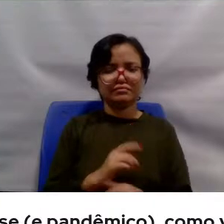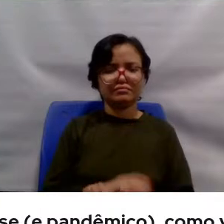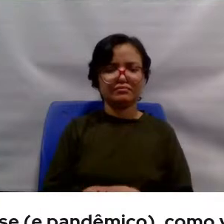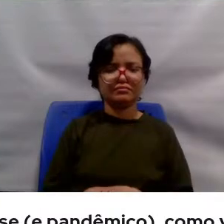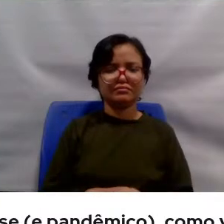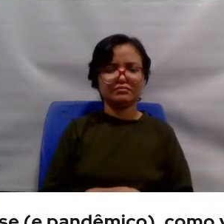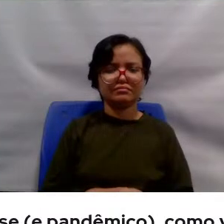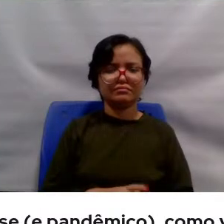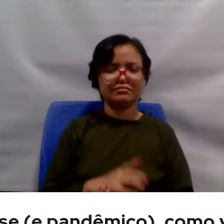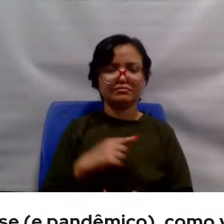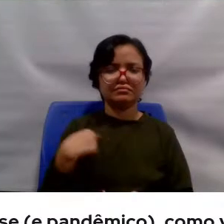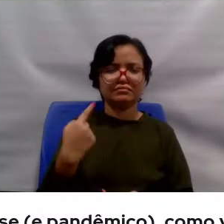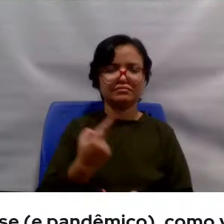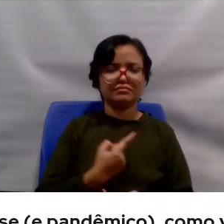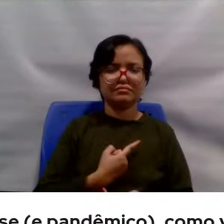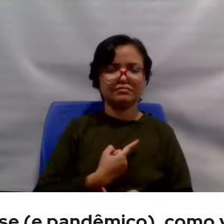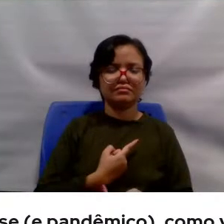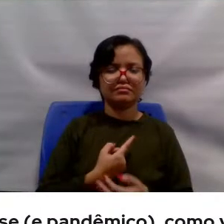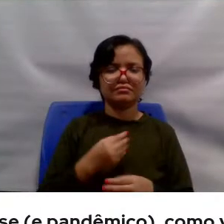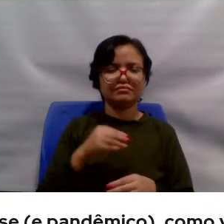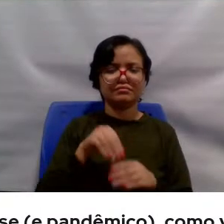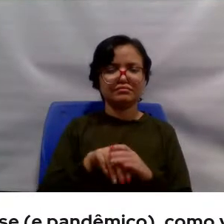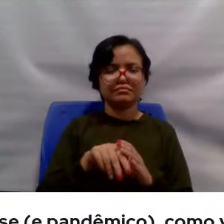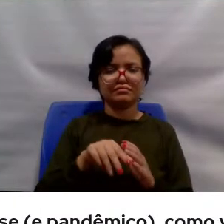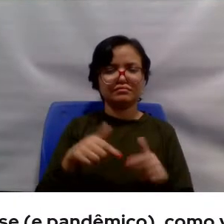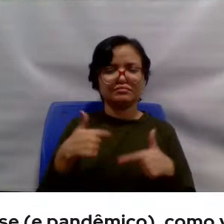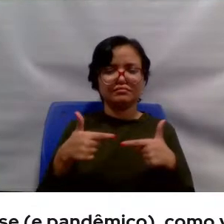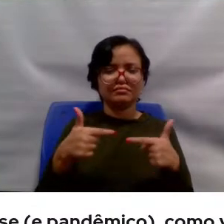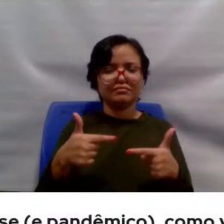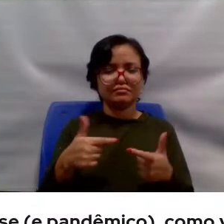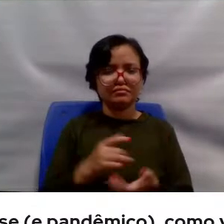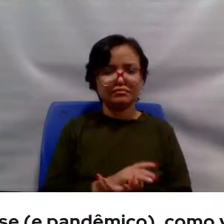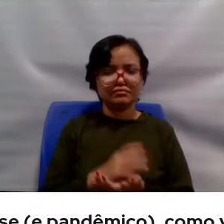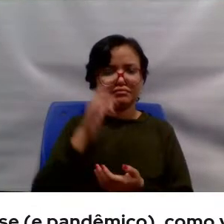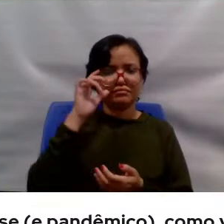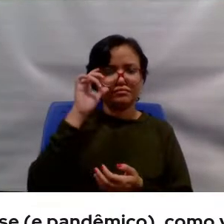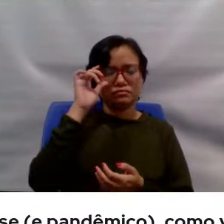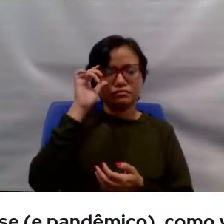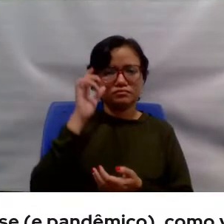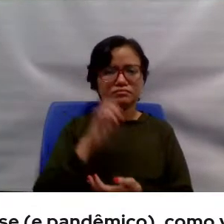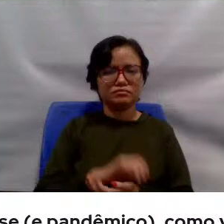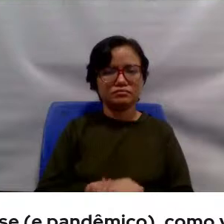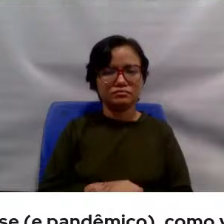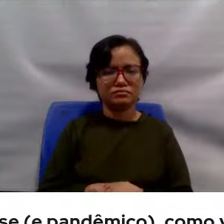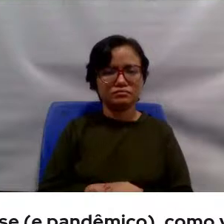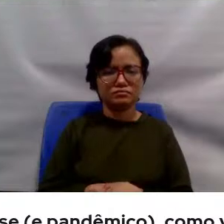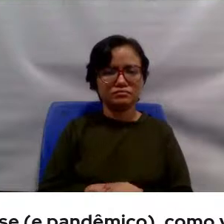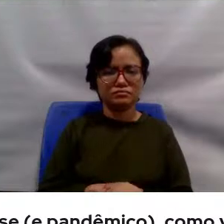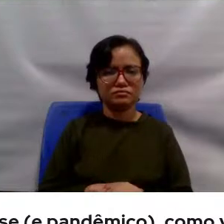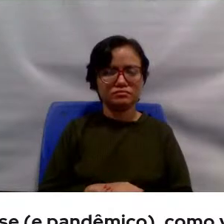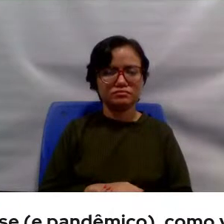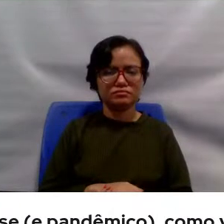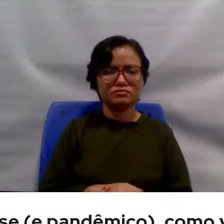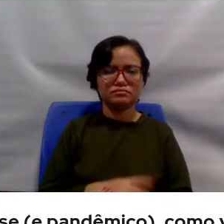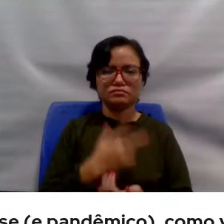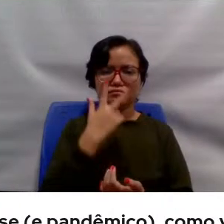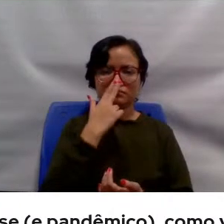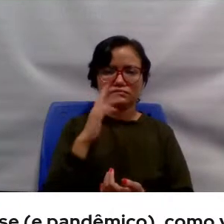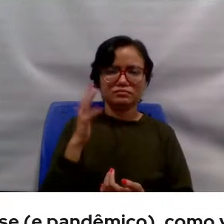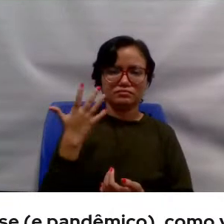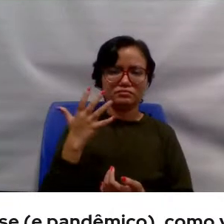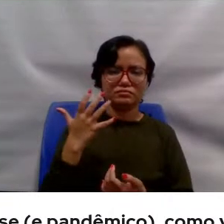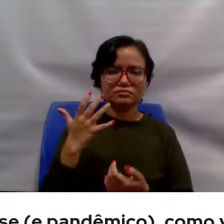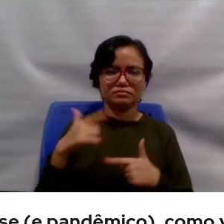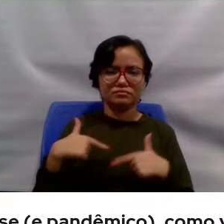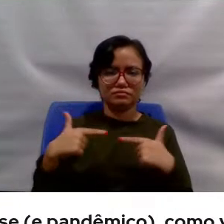se insere na luta, é como o grande samba enredo da Manguira diz, na luta é que